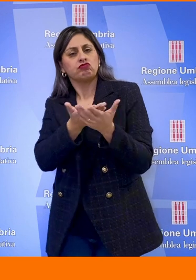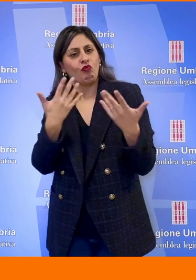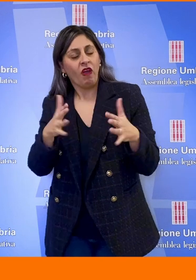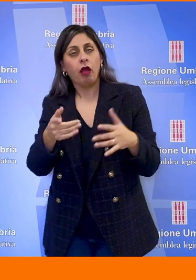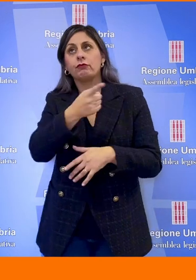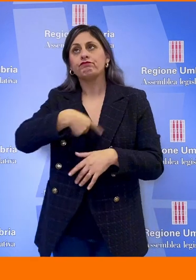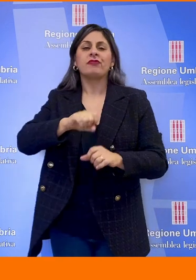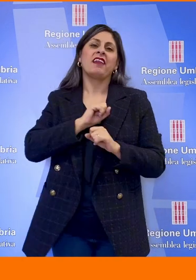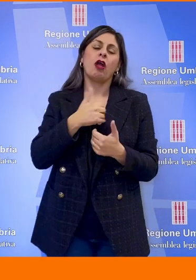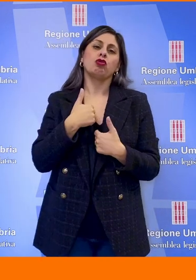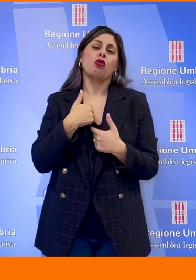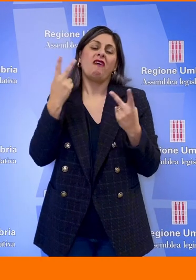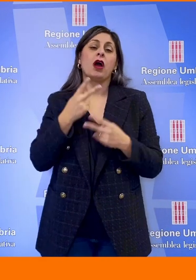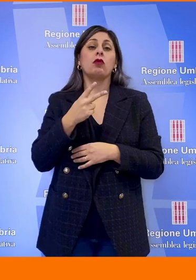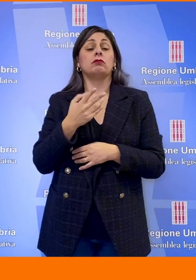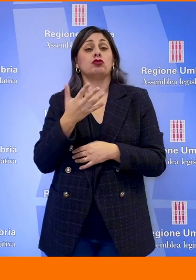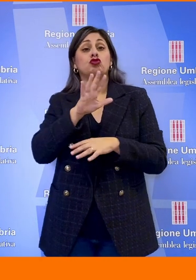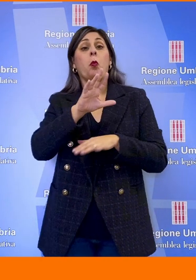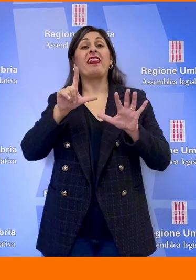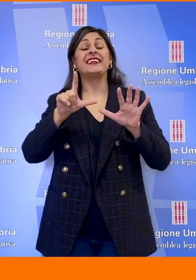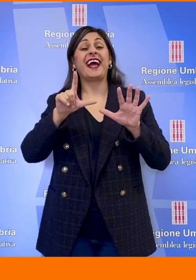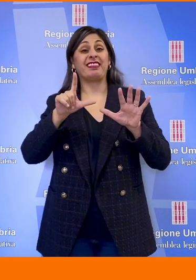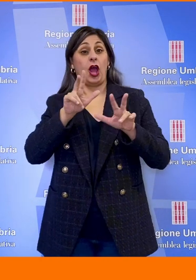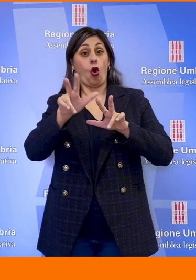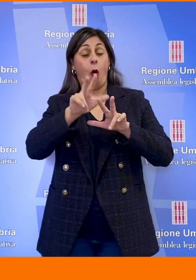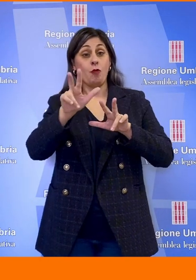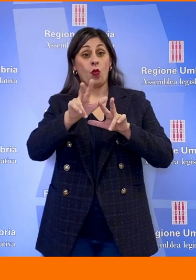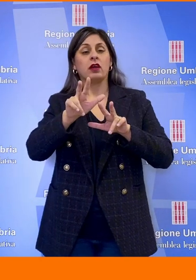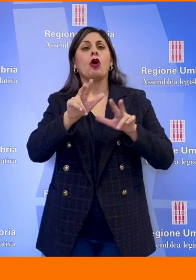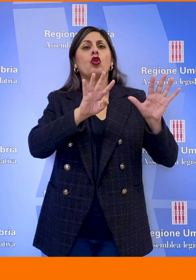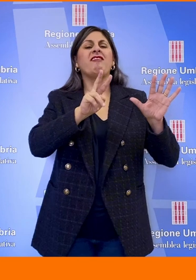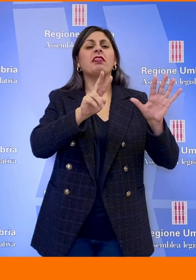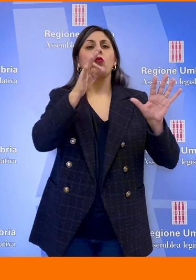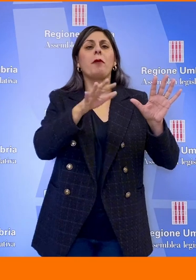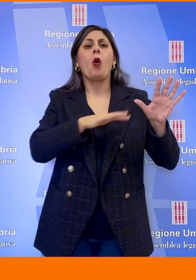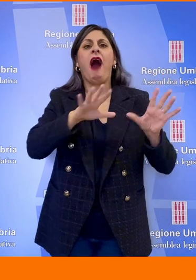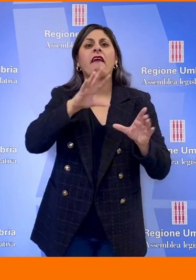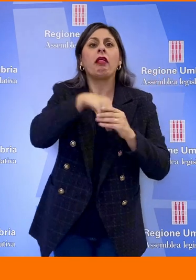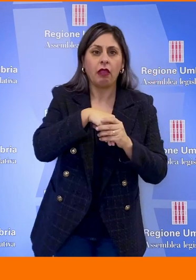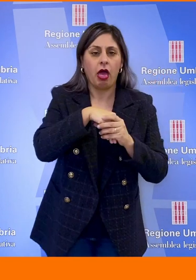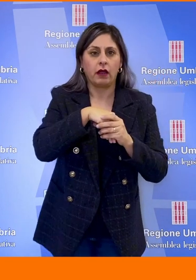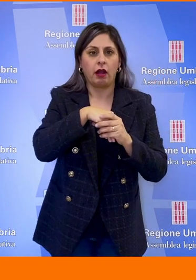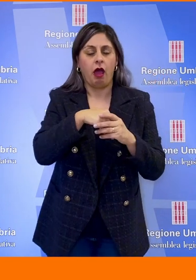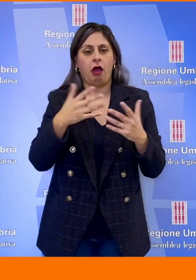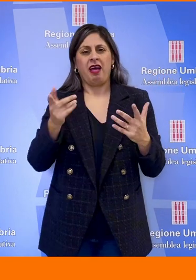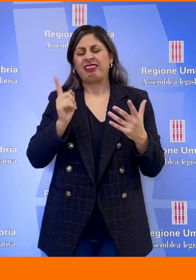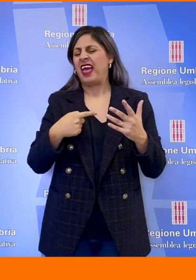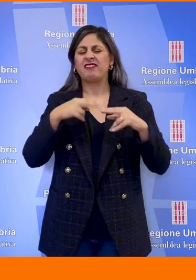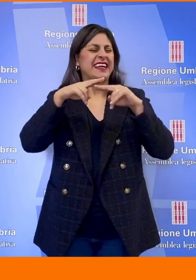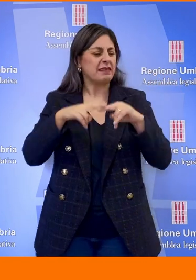vero che 57 comuni sono 92, sono area interna. Dobbiamo fare di tutto per conservare i servizi e per conservare